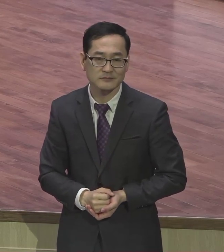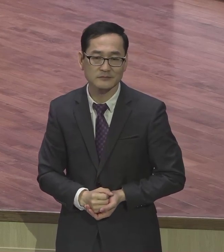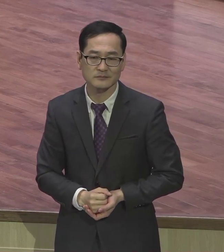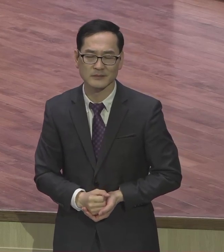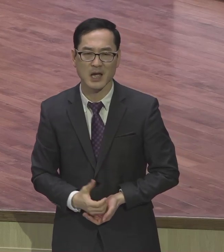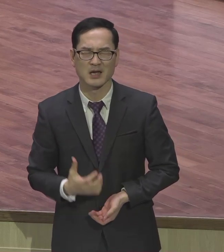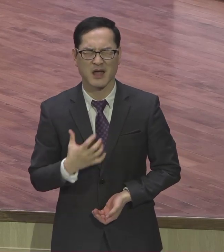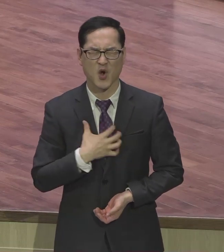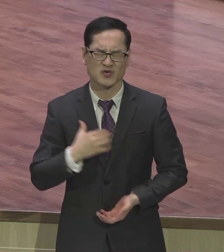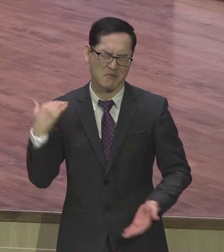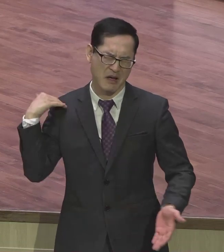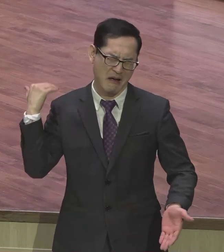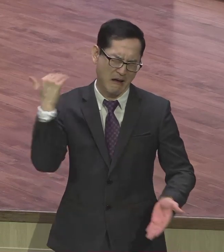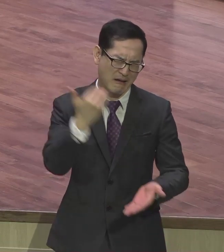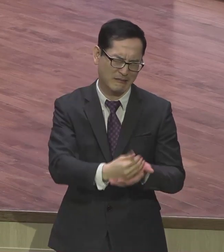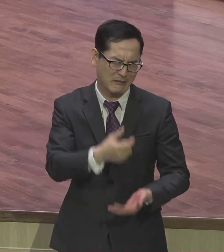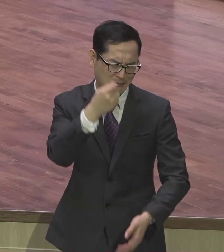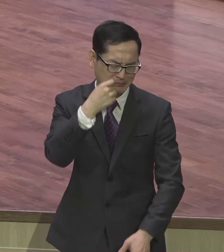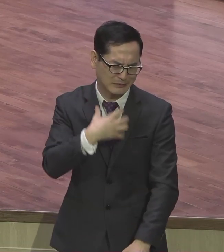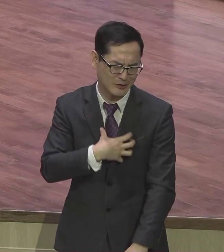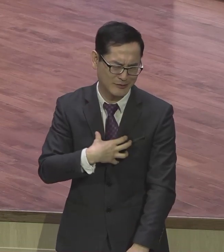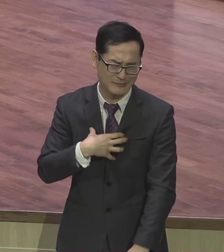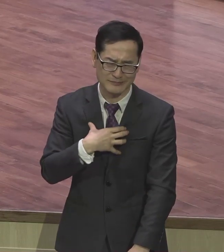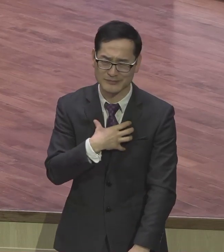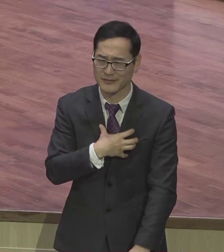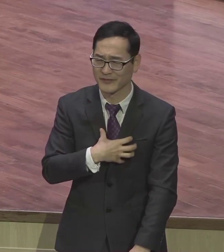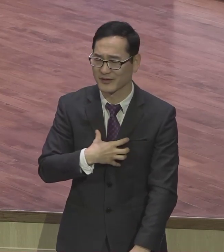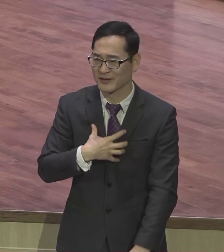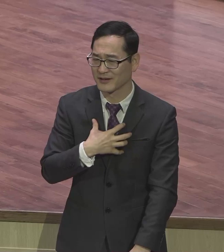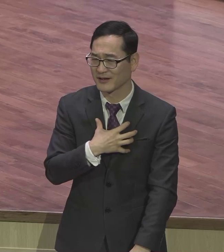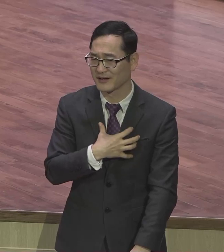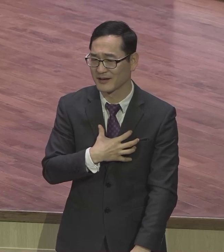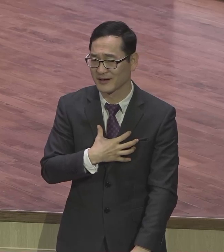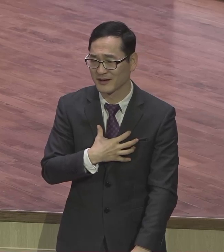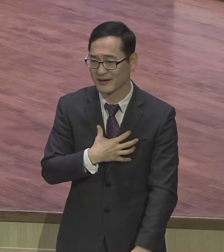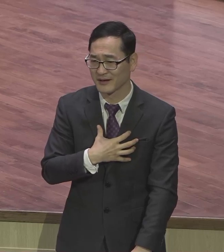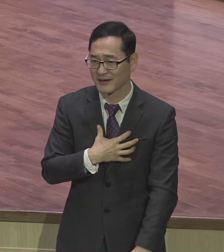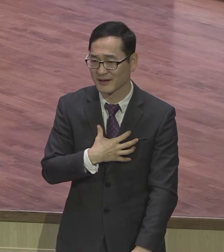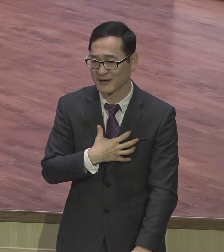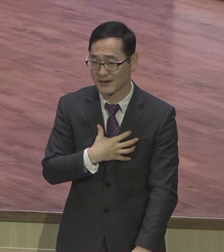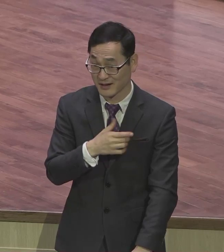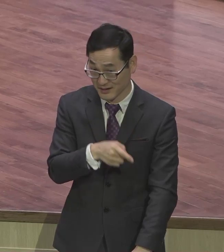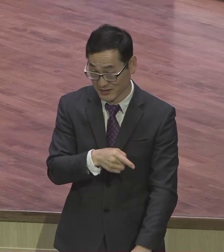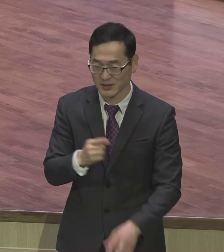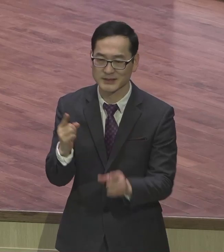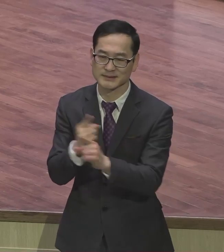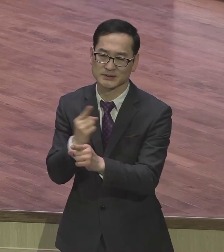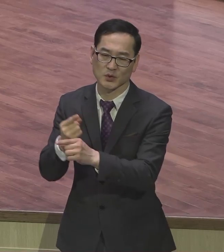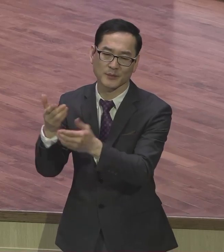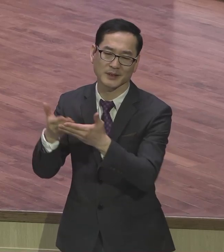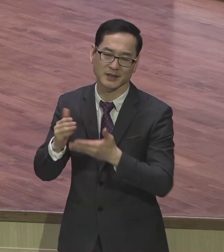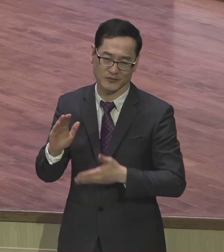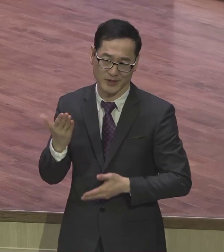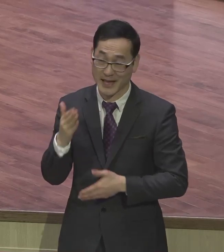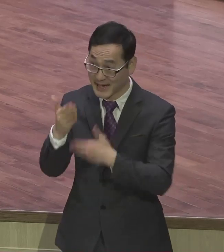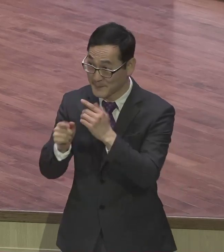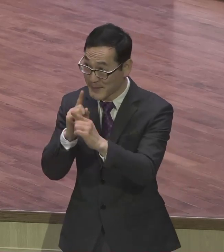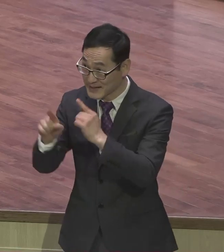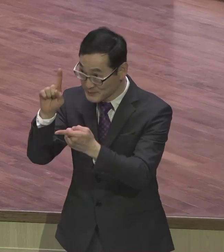많고 너무 염려가 많아 이거 다 치유받아야 돼요 하나님 말씀대로 살지 못해서 그래요 하나님 다 주신 거